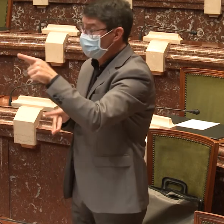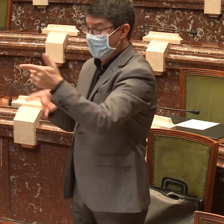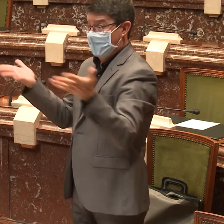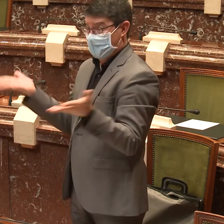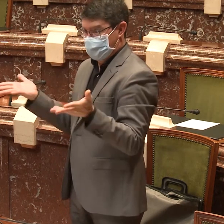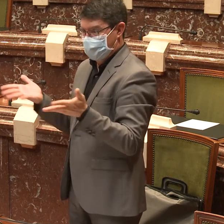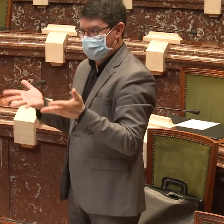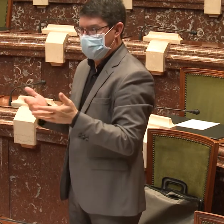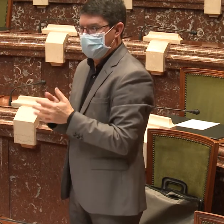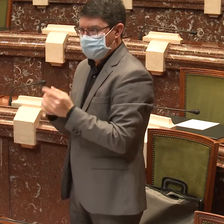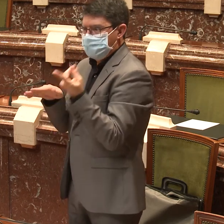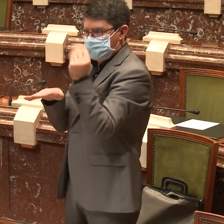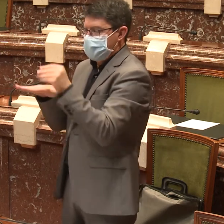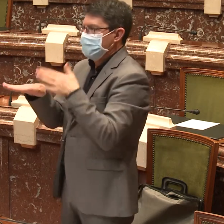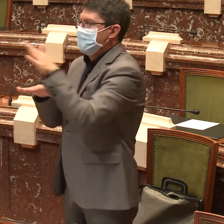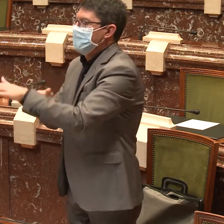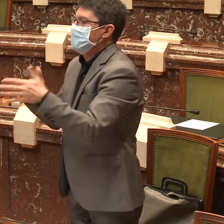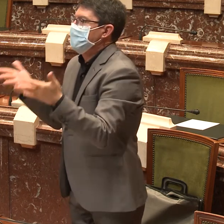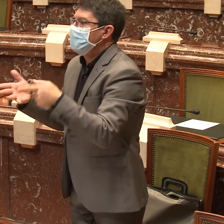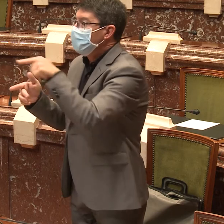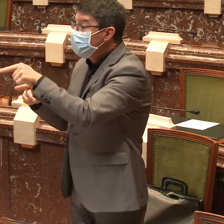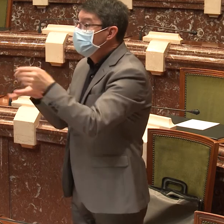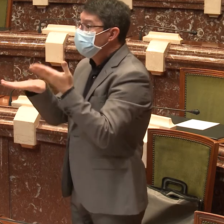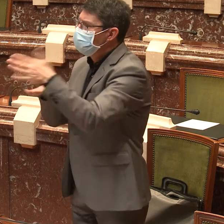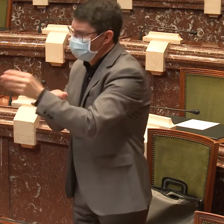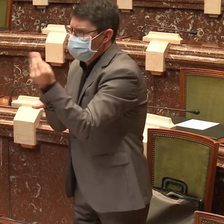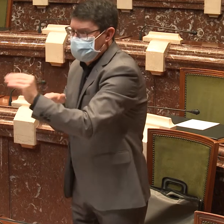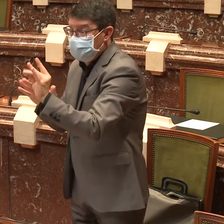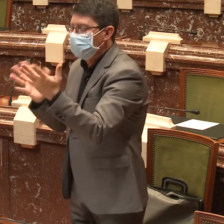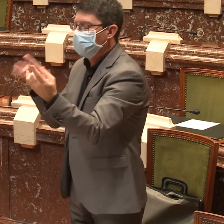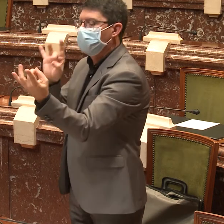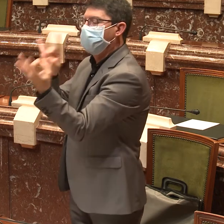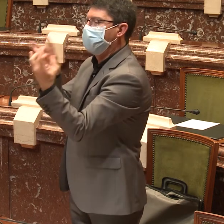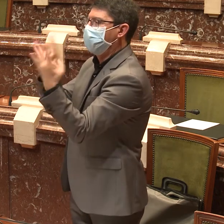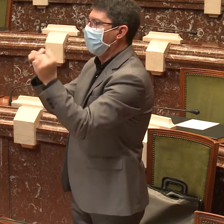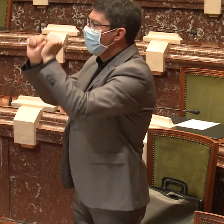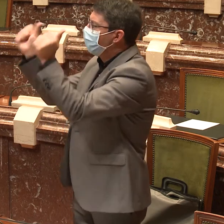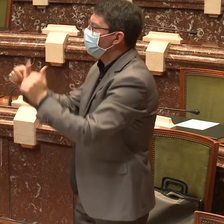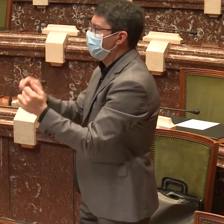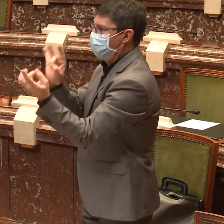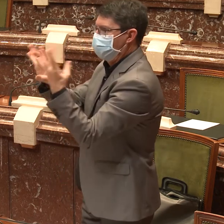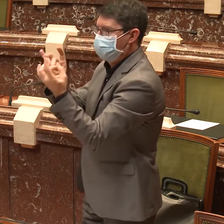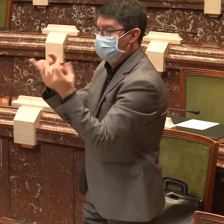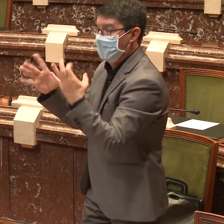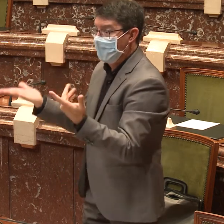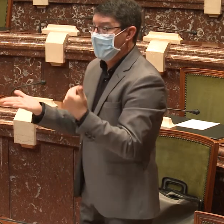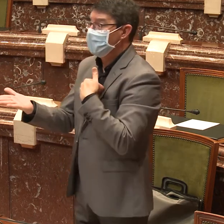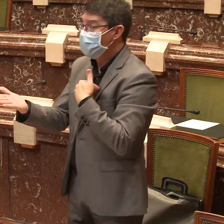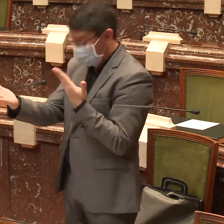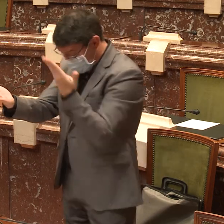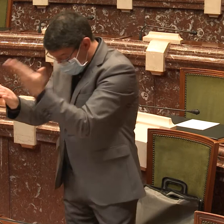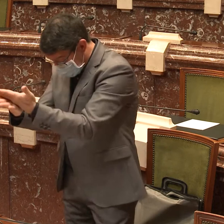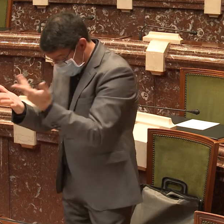Es cierto que se han hecho algunos avances. En 2016 les comentaba que se había puesto en marcha el servicio 112